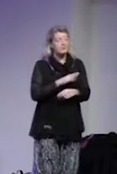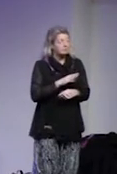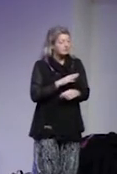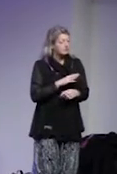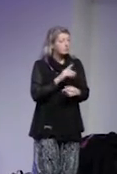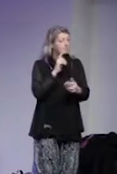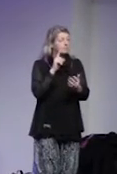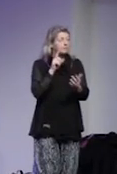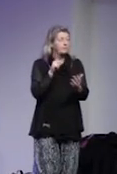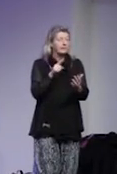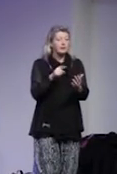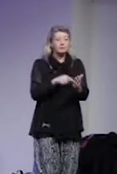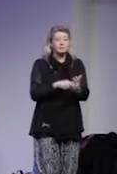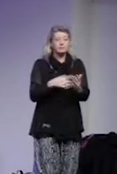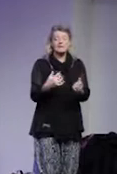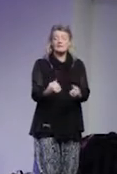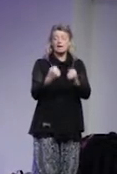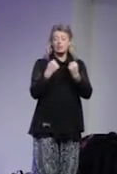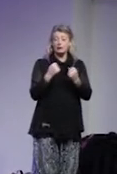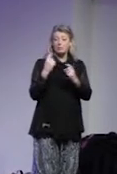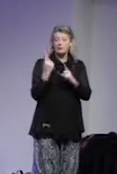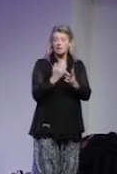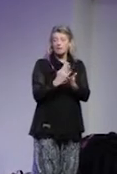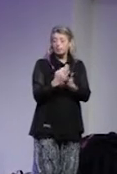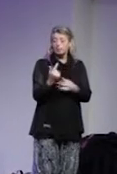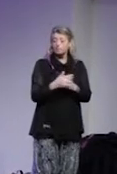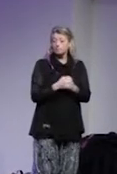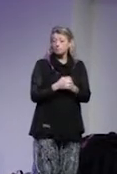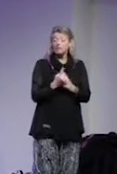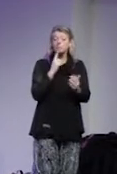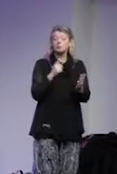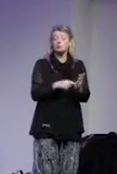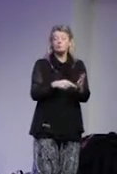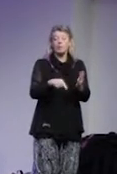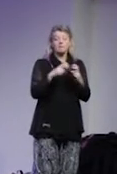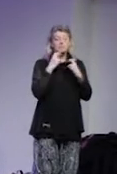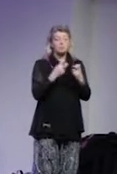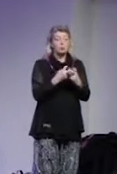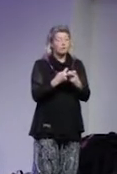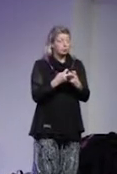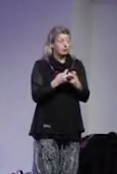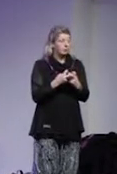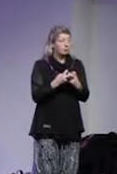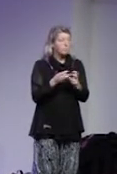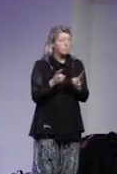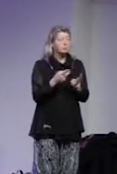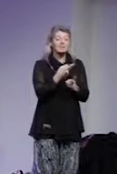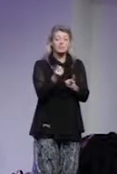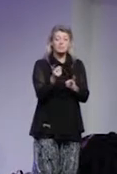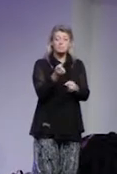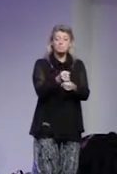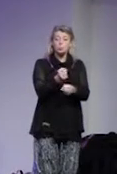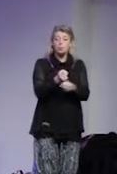att stärka mänskliga rättigheter. Ett syfte med det här seminariet är också att ni som